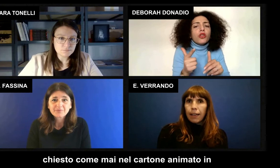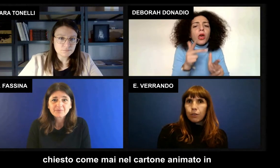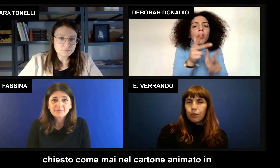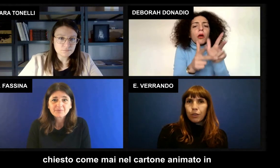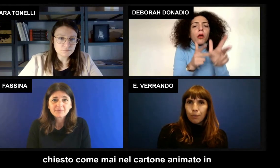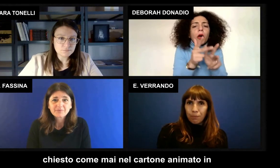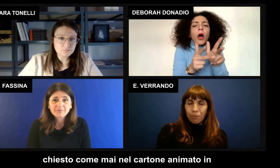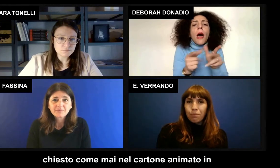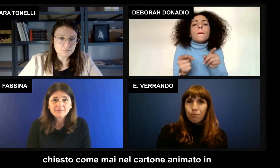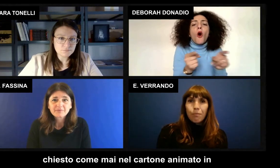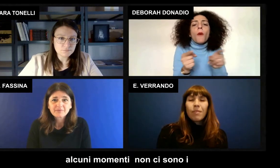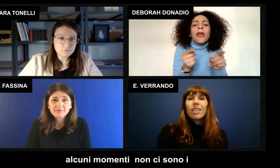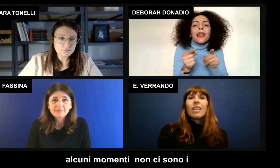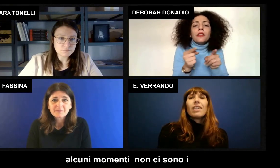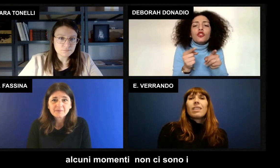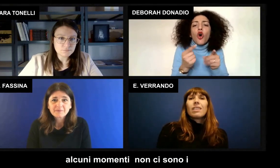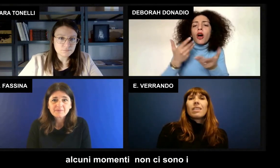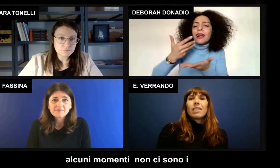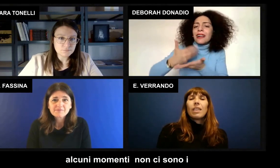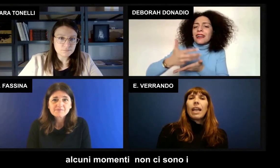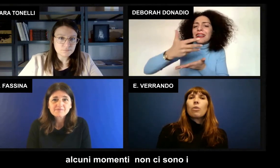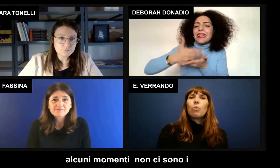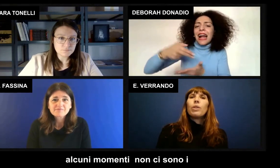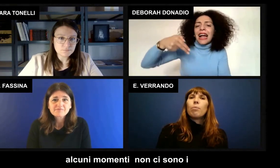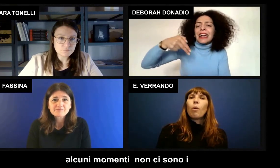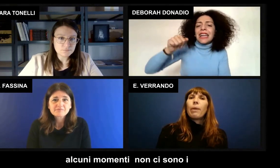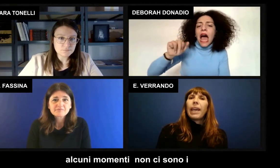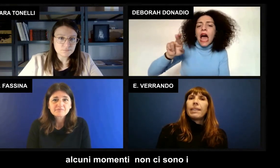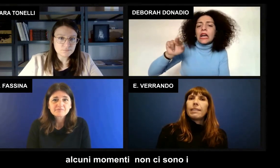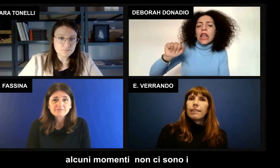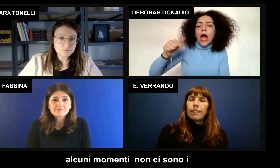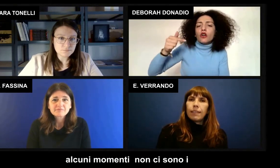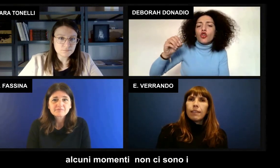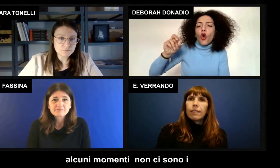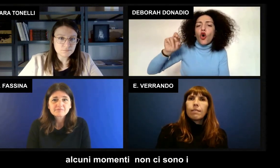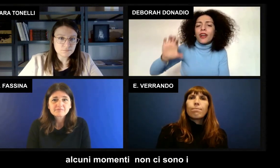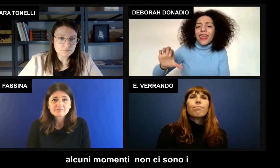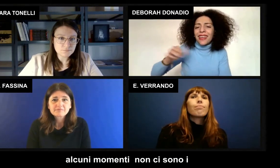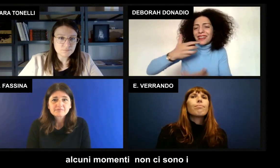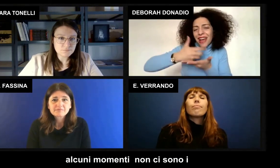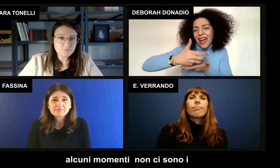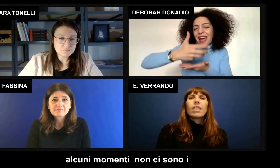animato in alcuni momenti